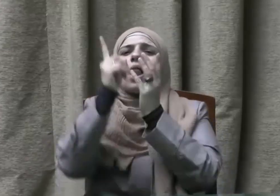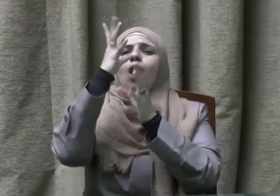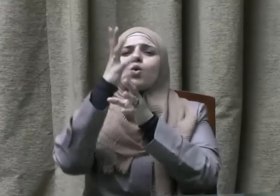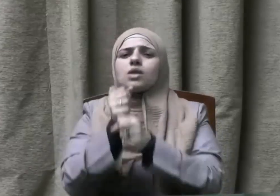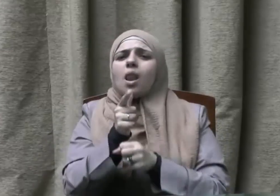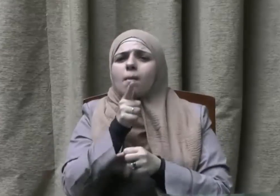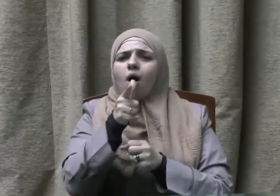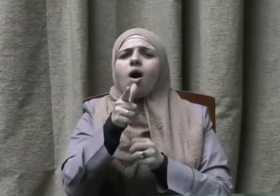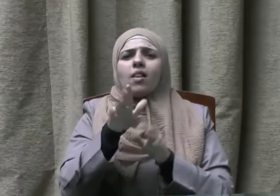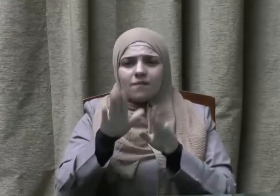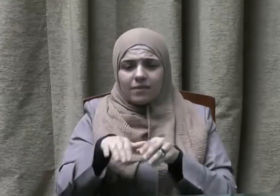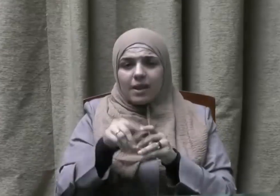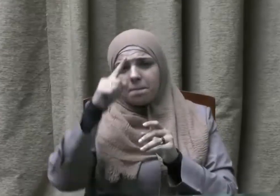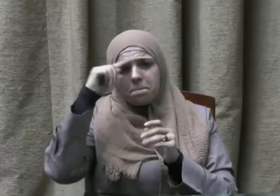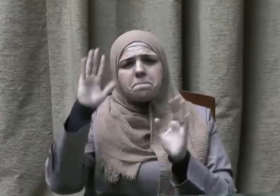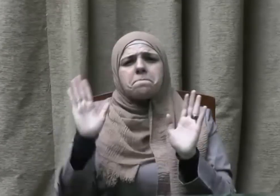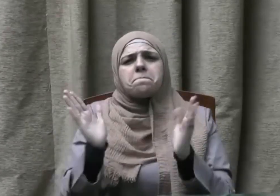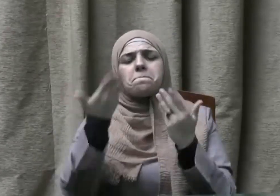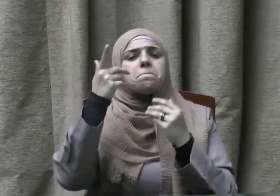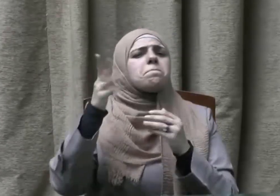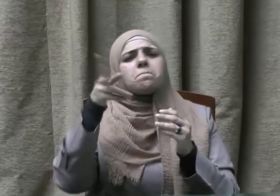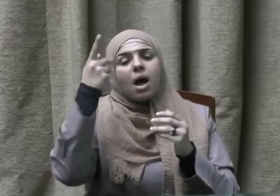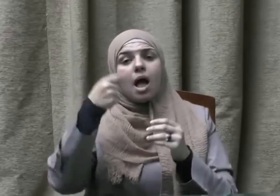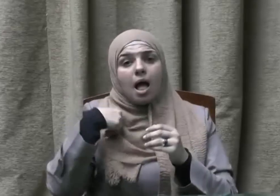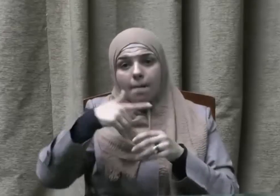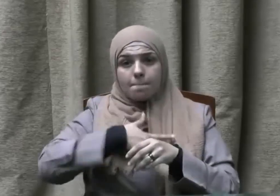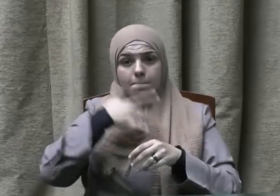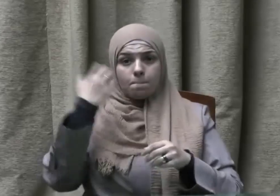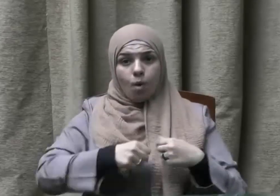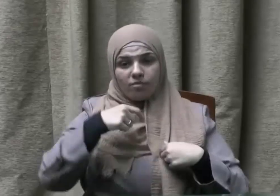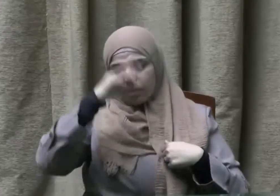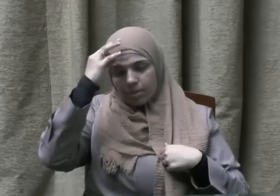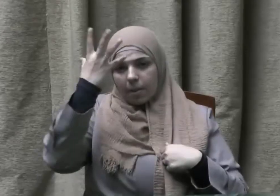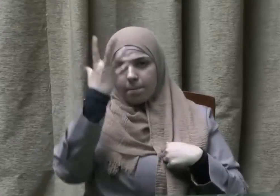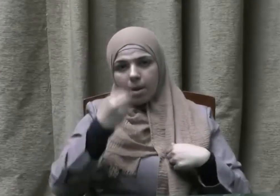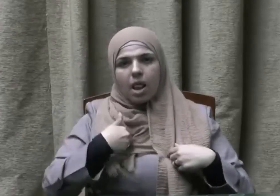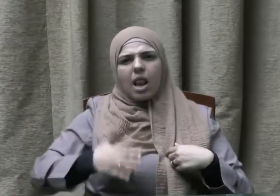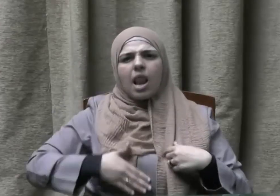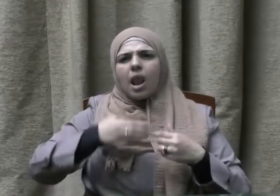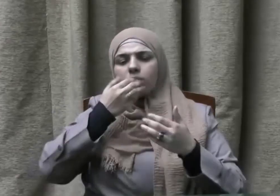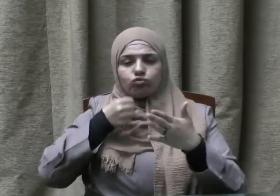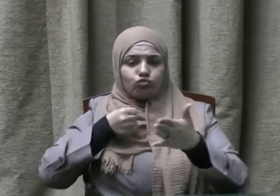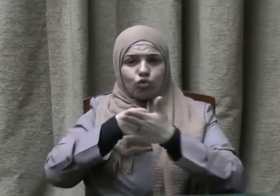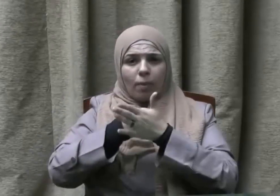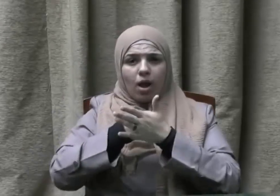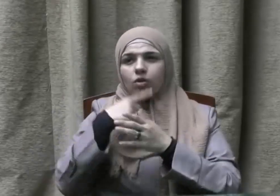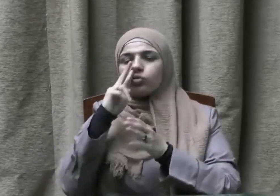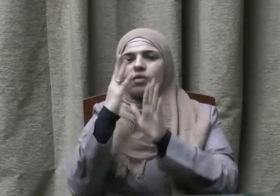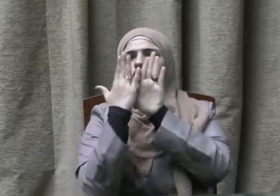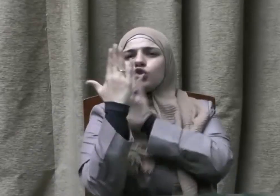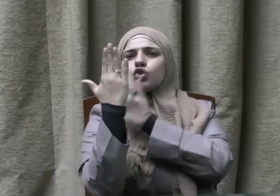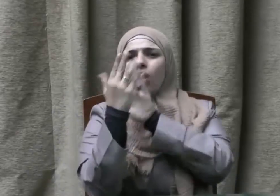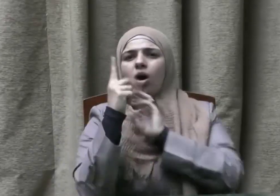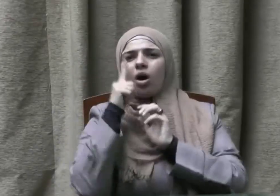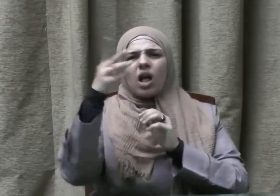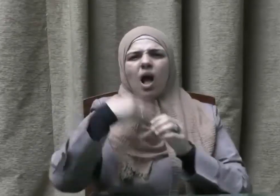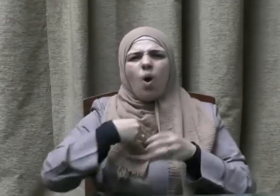مسجده صلى الله عليه وسلم فعن أبي سعيد الخدري رضي الله عنه قال بينما